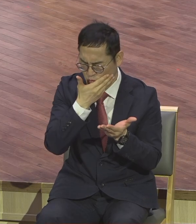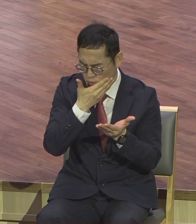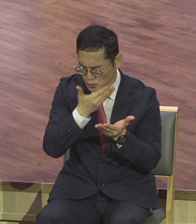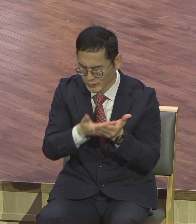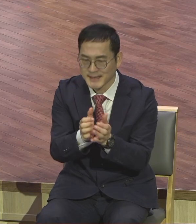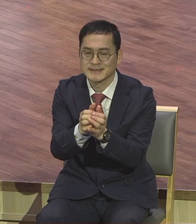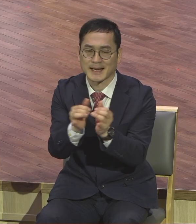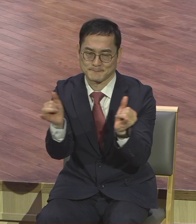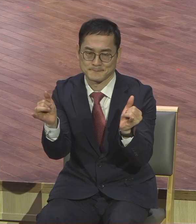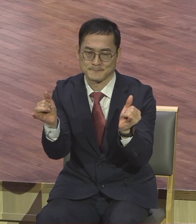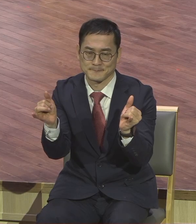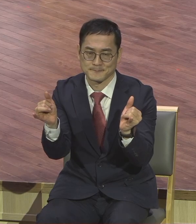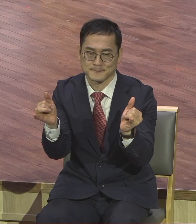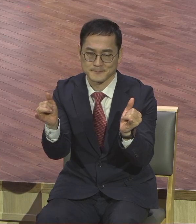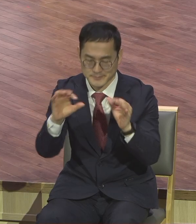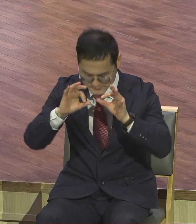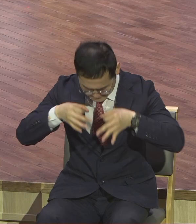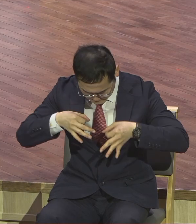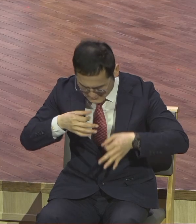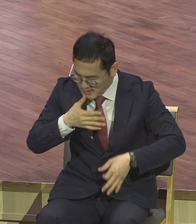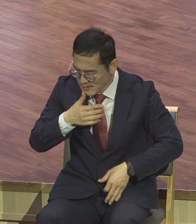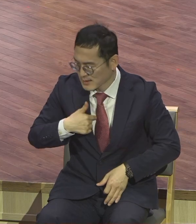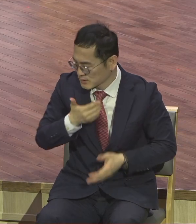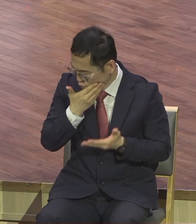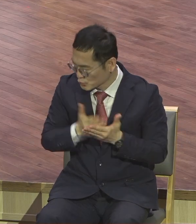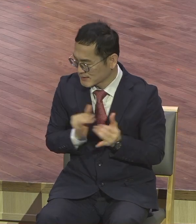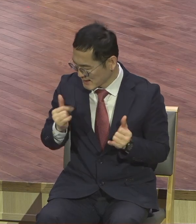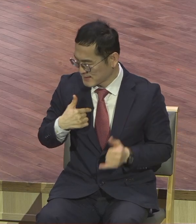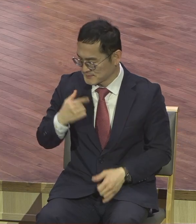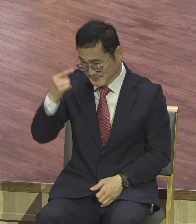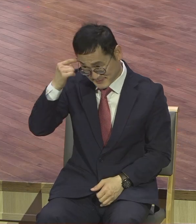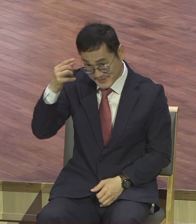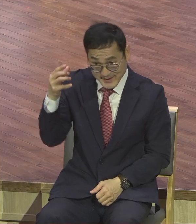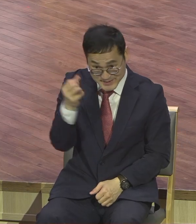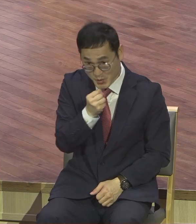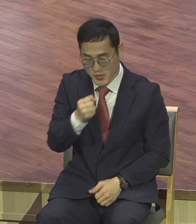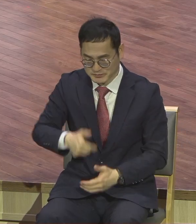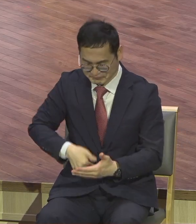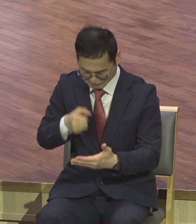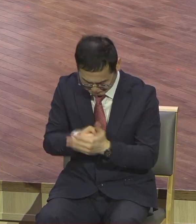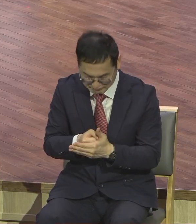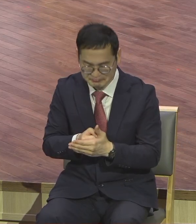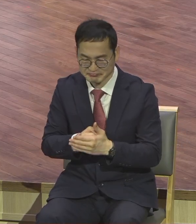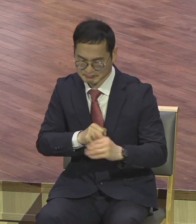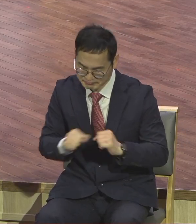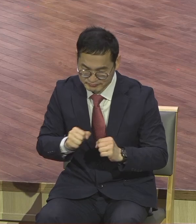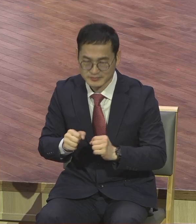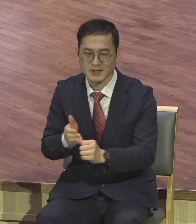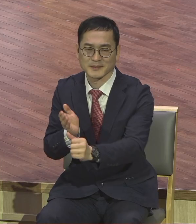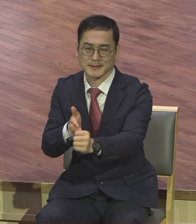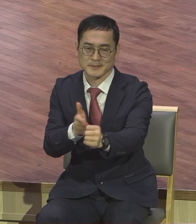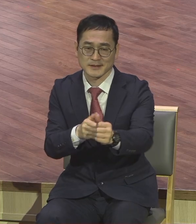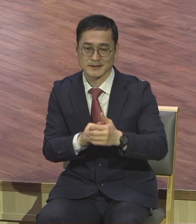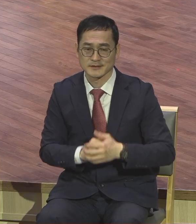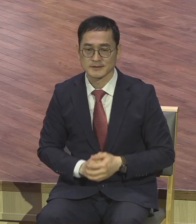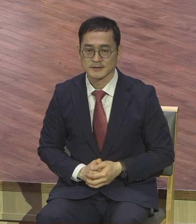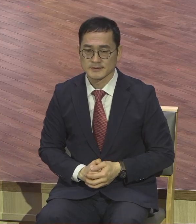새로운 마음의 결단이 있길 바랍니다. 오늘 말씀을 통해서 자신의 존재 가치를 분명히 알아야 돼요.